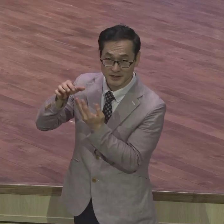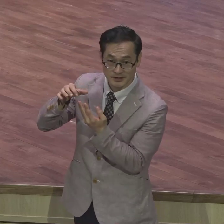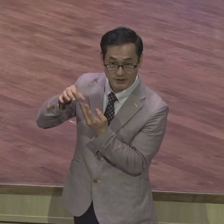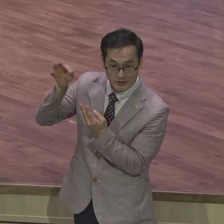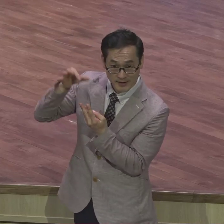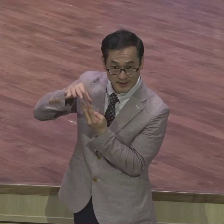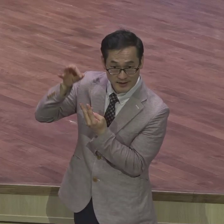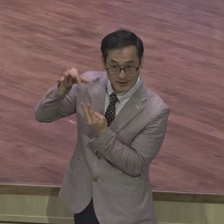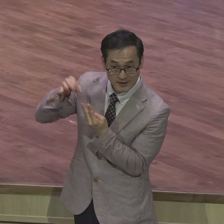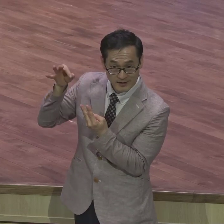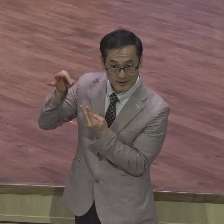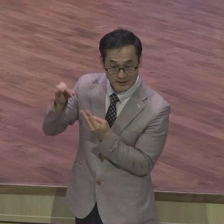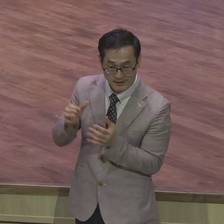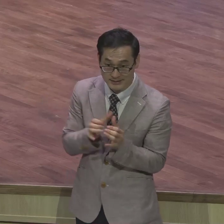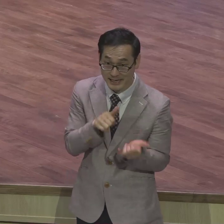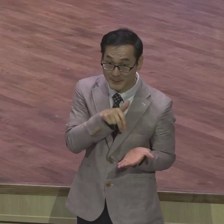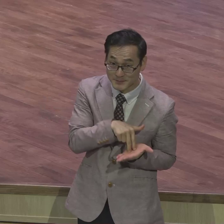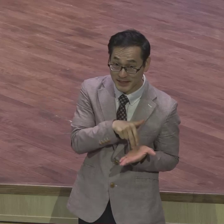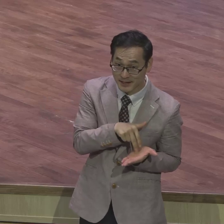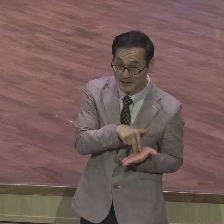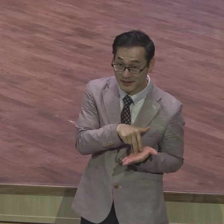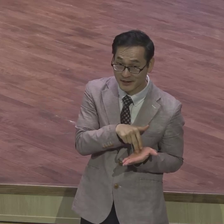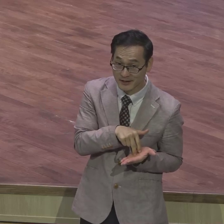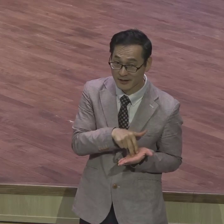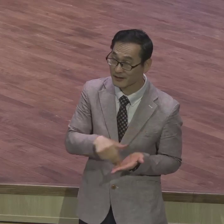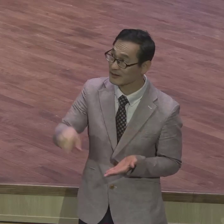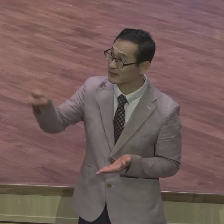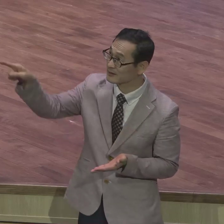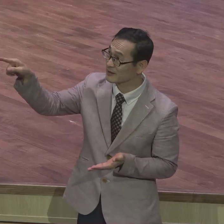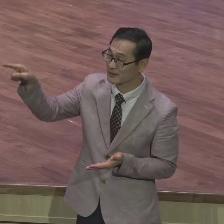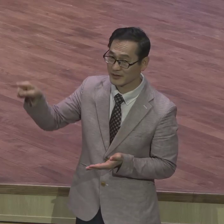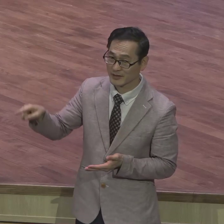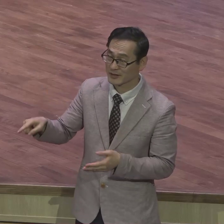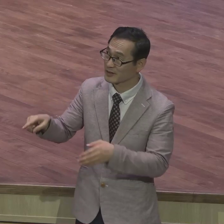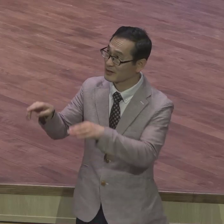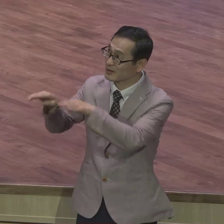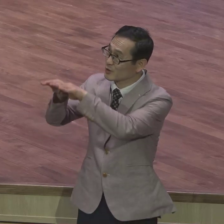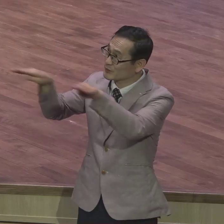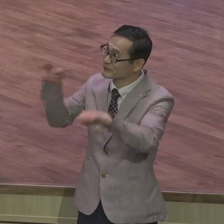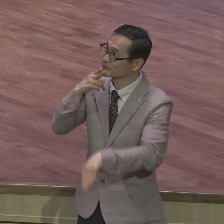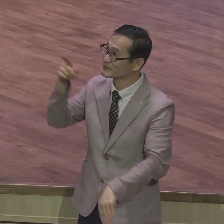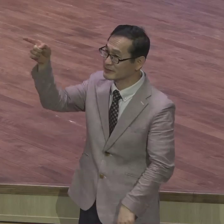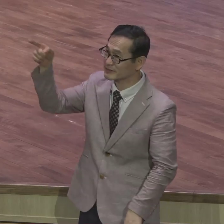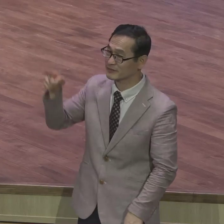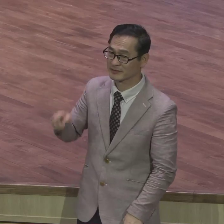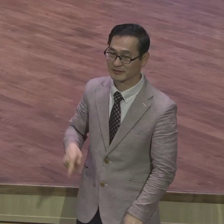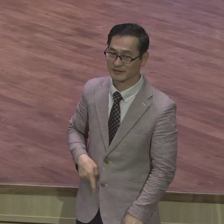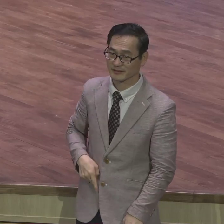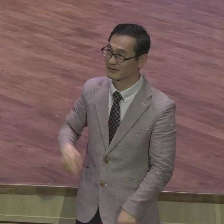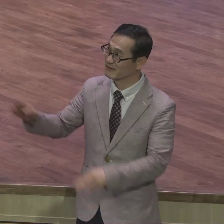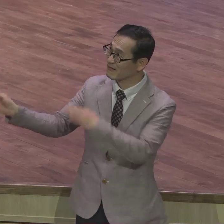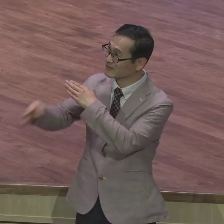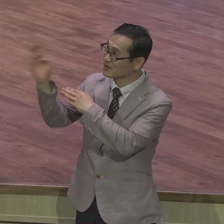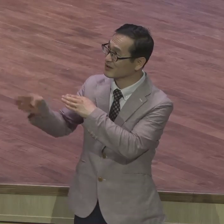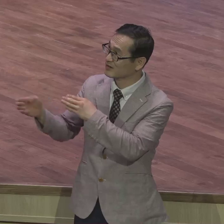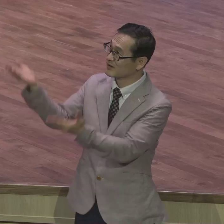인간의 입장에서 볼 때 공평하니 불공평하니 이런 말할 성질의 것이 아니다